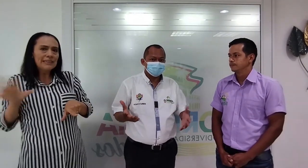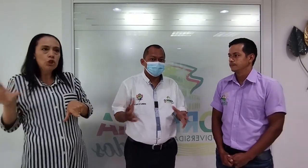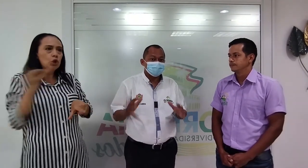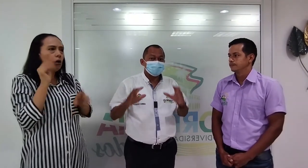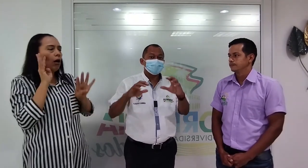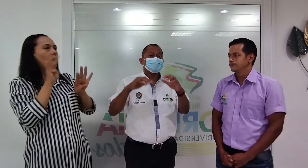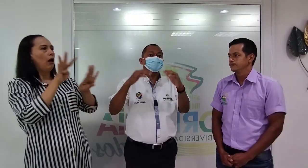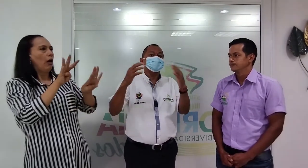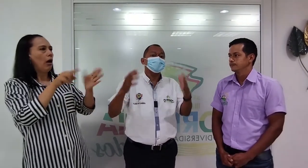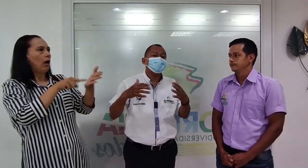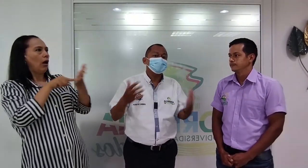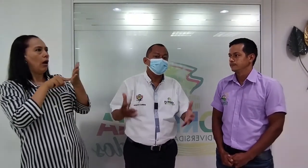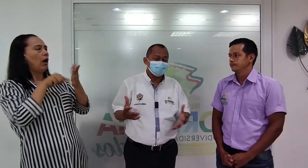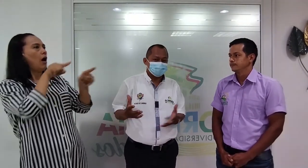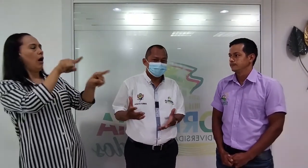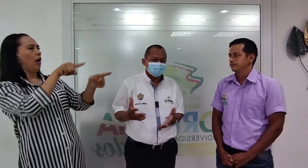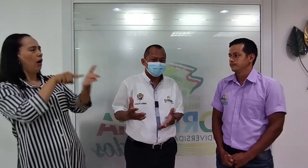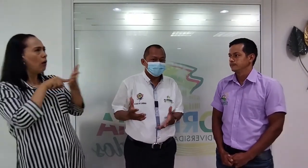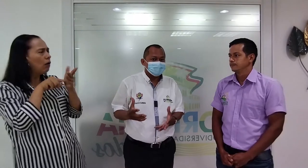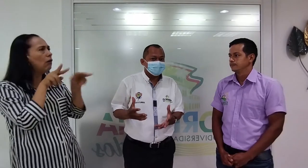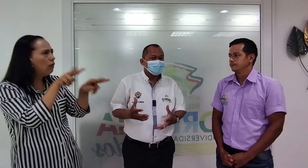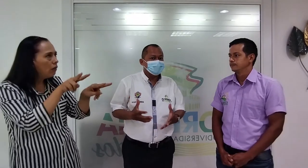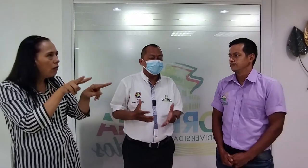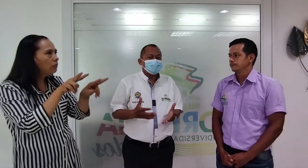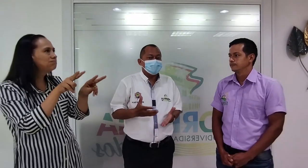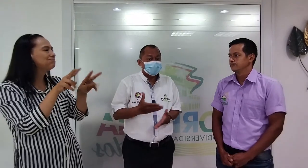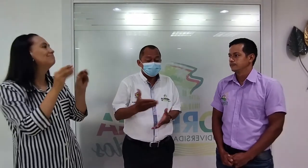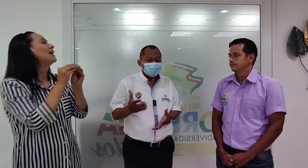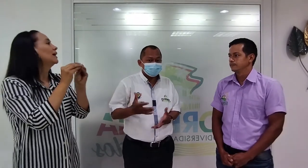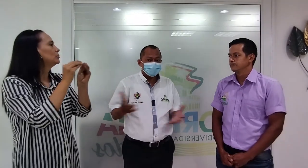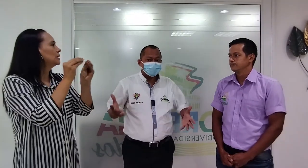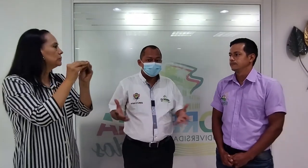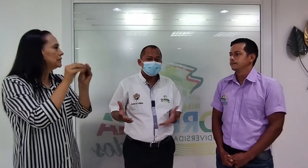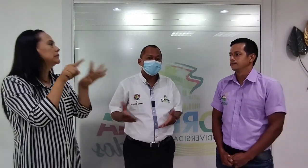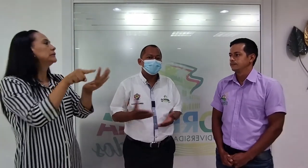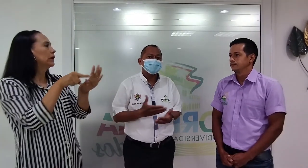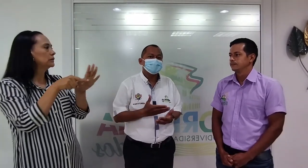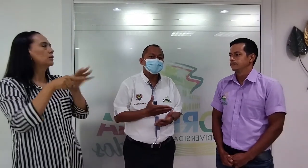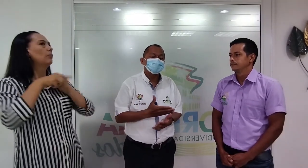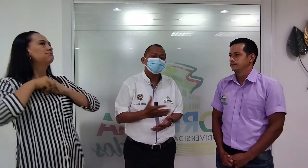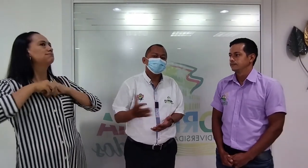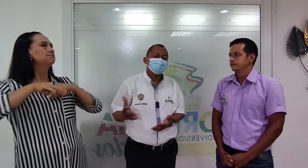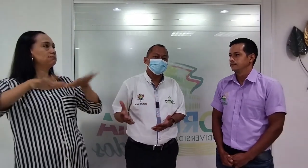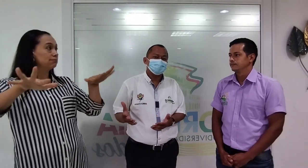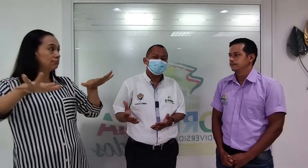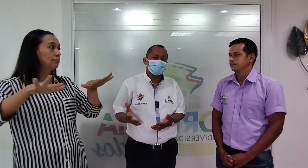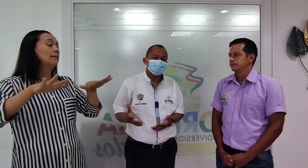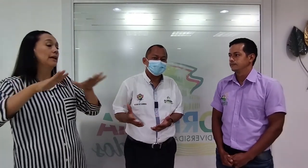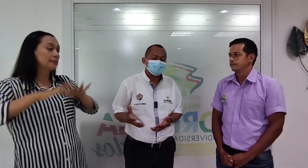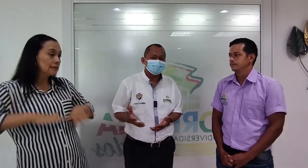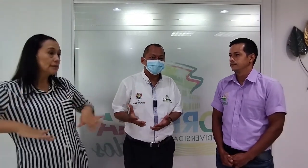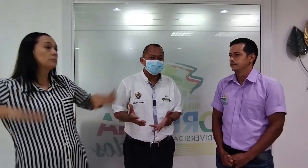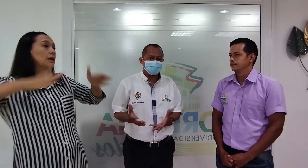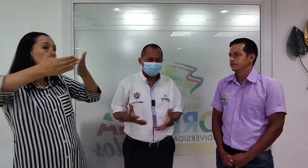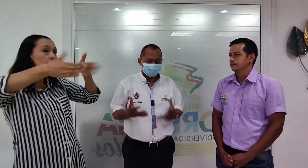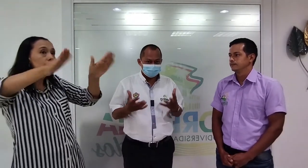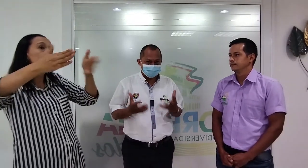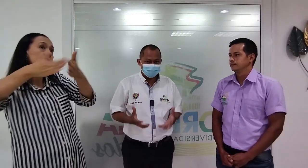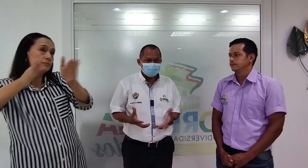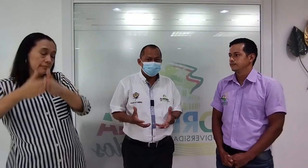lo sigue conociendo más y eso va a permitir que se hagan muchos espacios más. Así que con ese trabajo